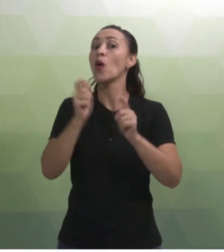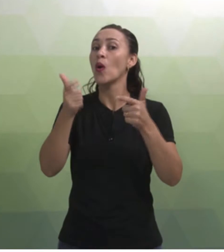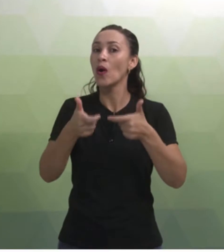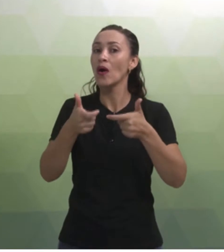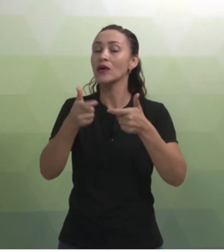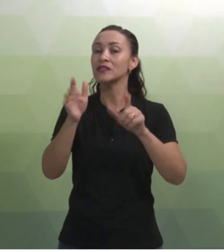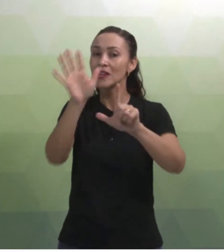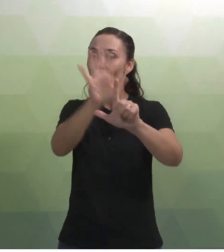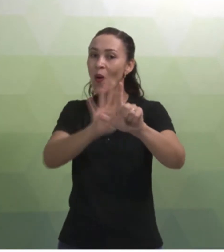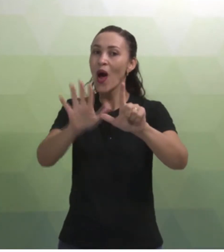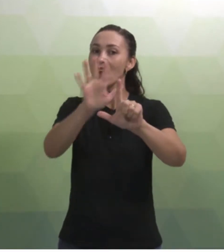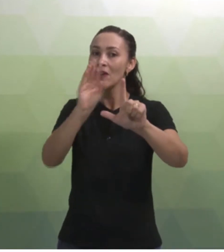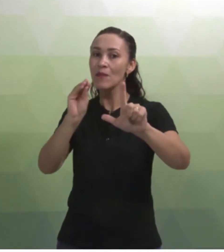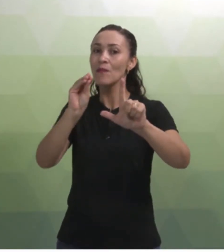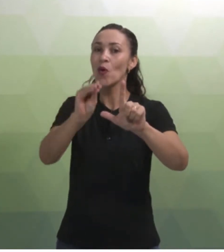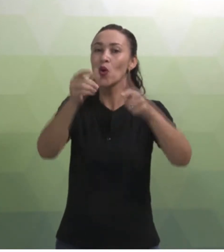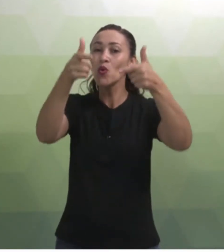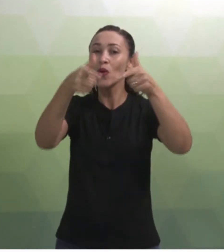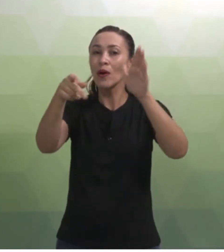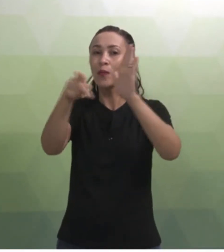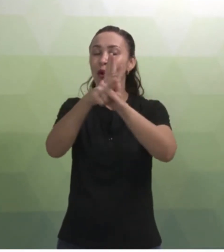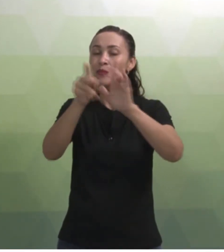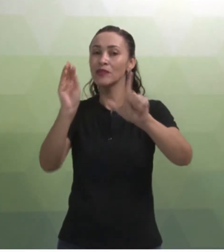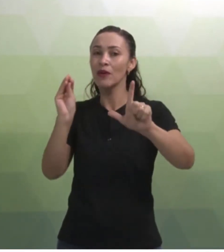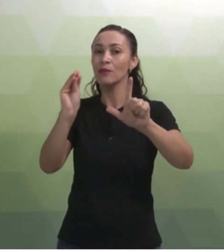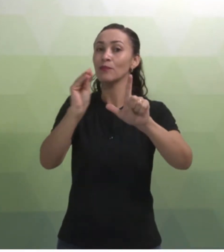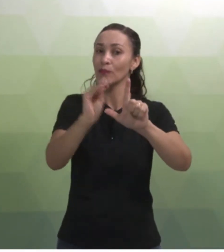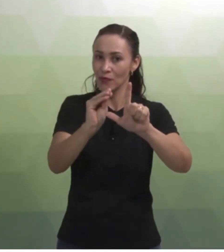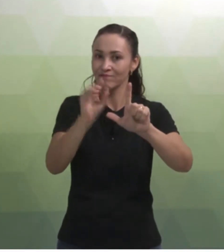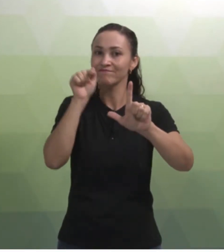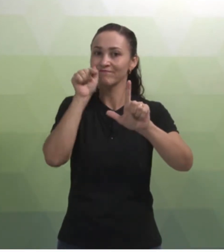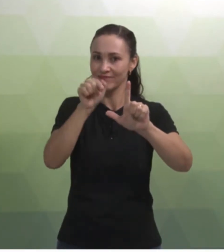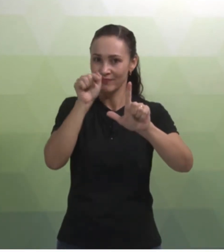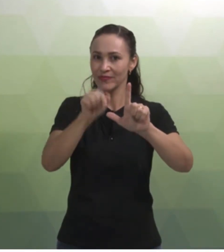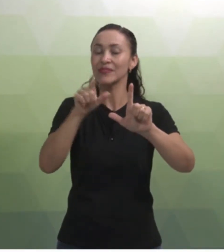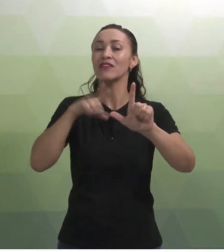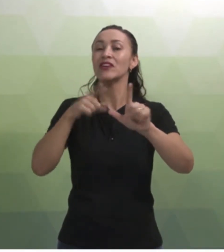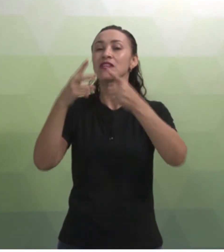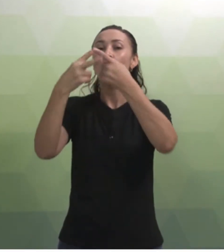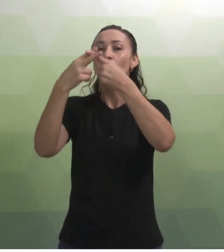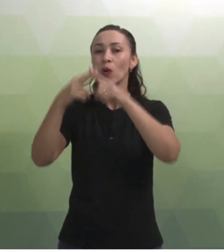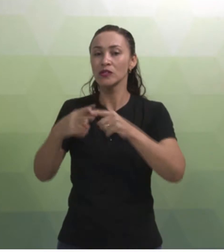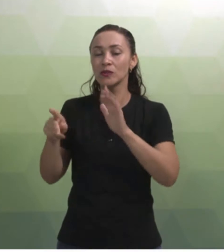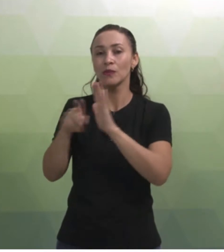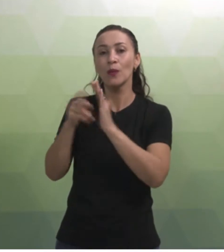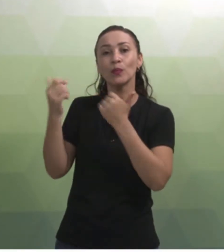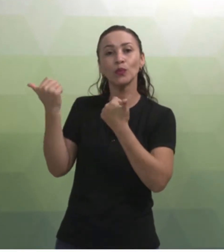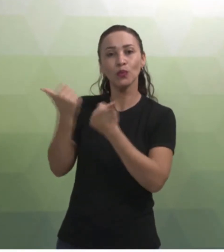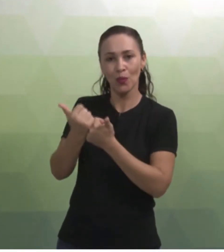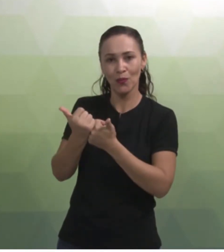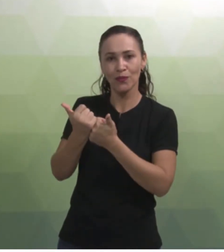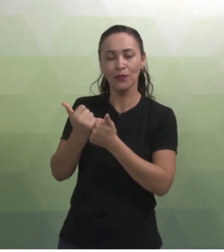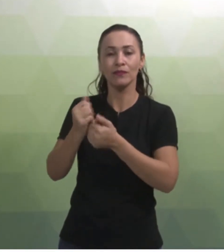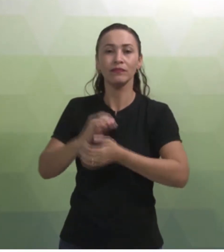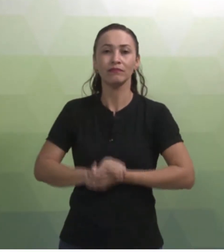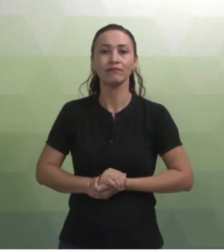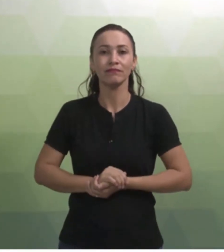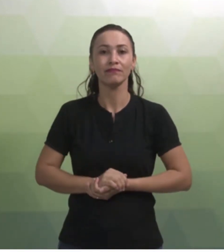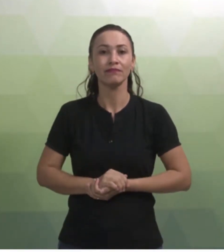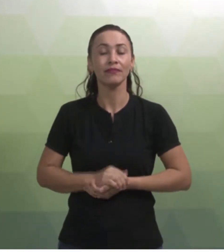AVA. Vai ter um local específico para vocês postarem lá e vai ser corrigido pelo tutor. Então, você